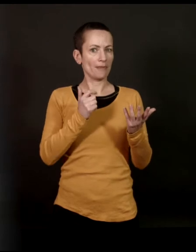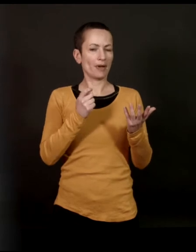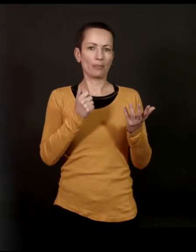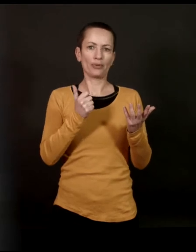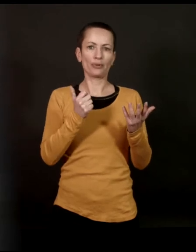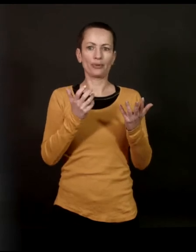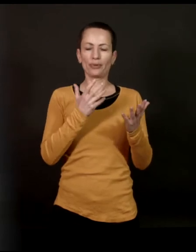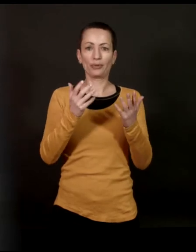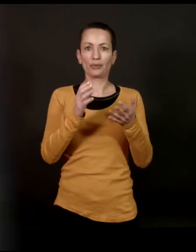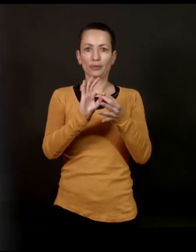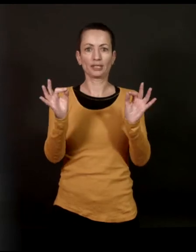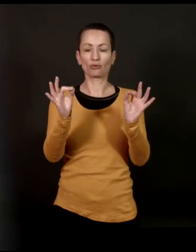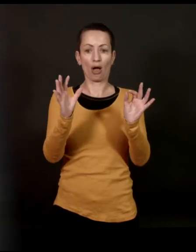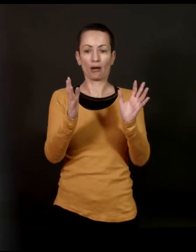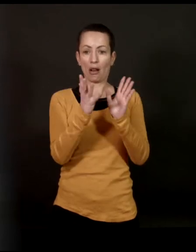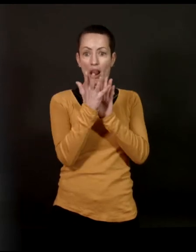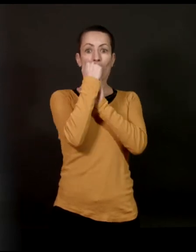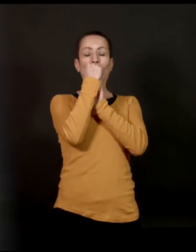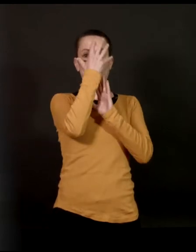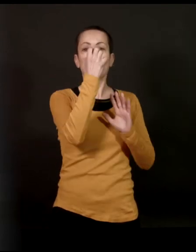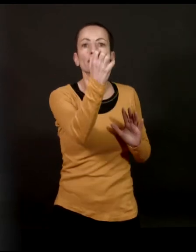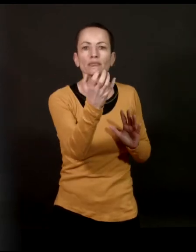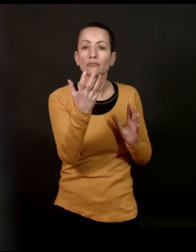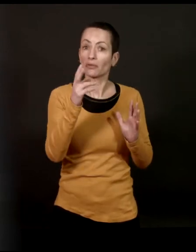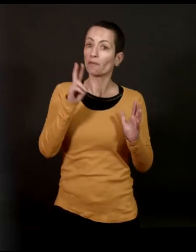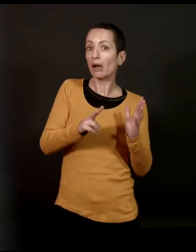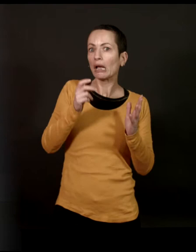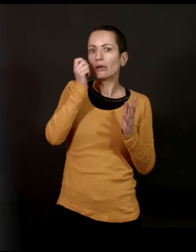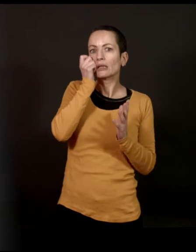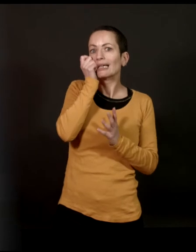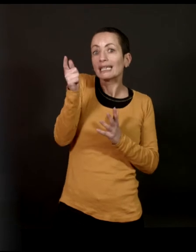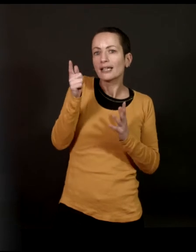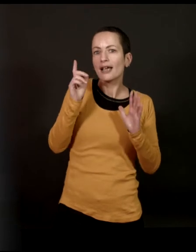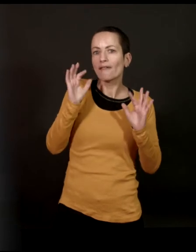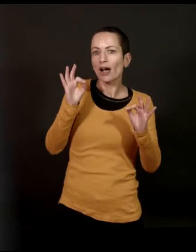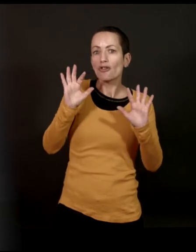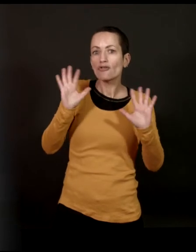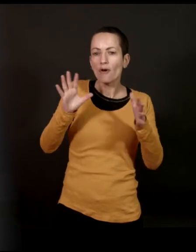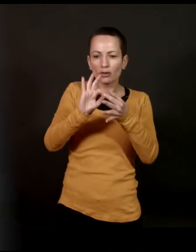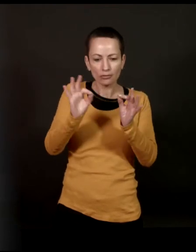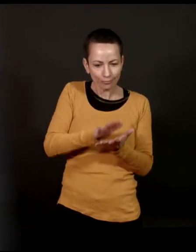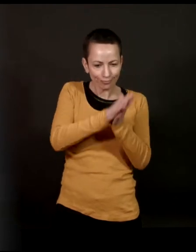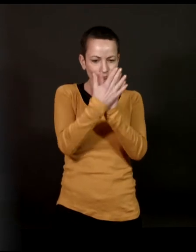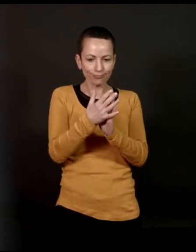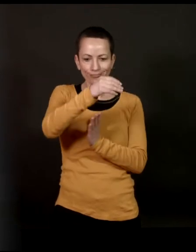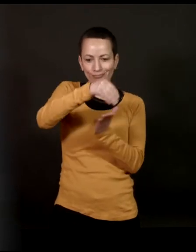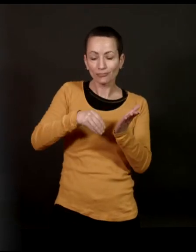j'ai moi-même été un peu prise par cette affaire de cette manière là. Donc, j'avais peu d'idées sur la manière dont elle s'incarnerait finalement